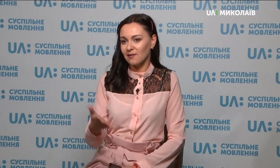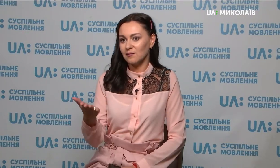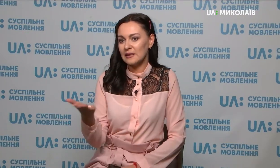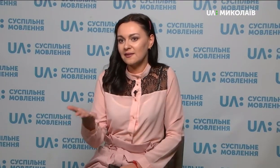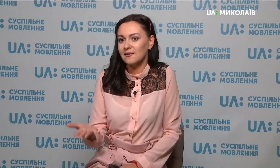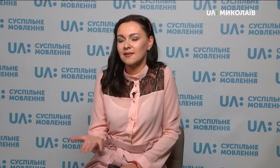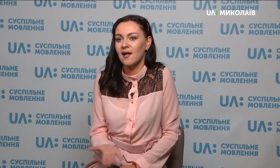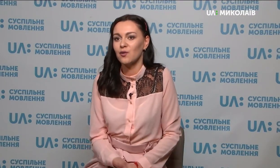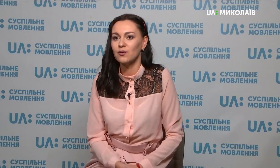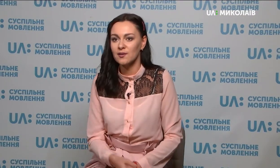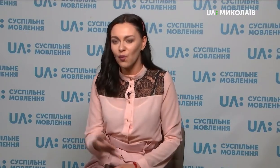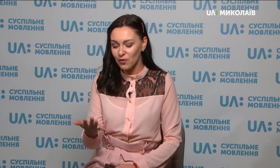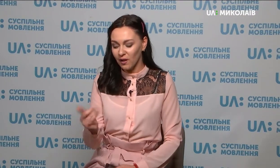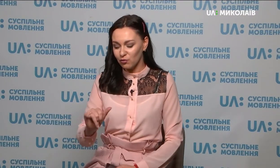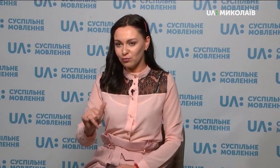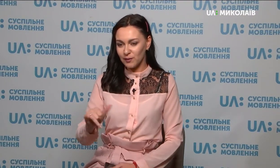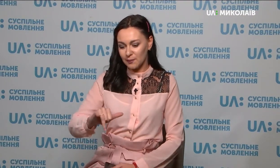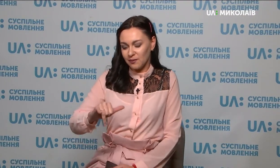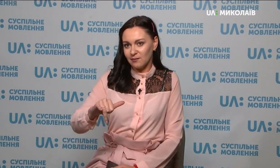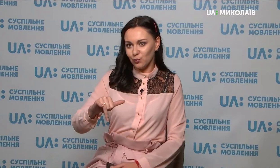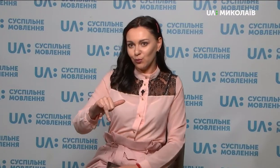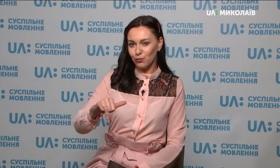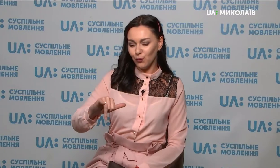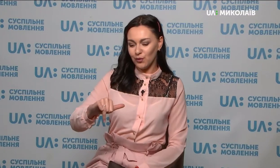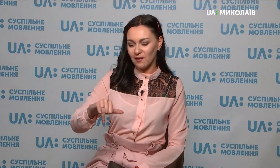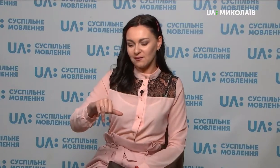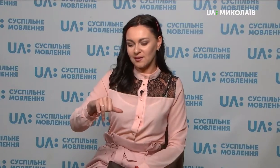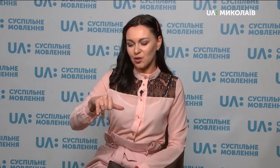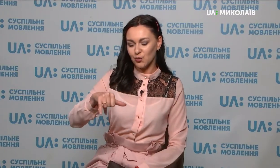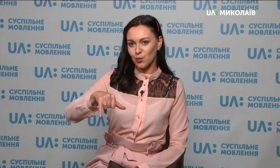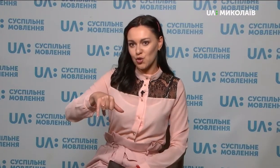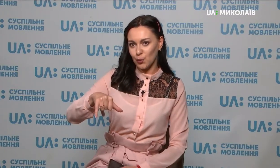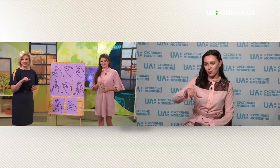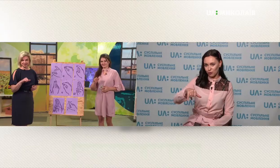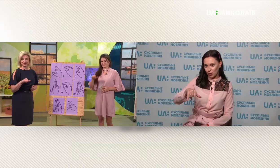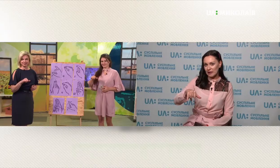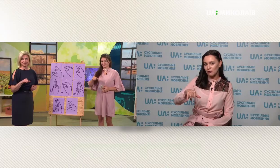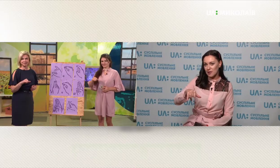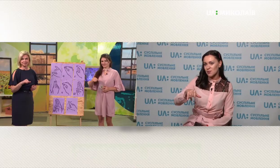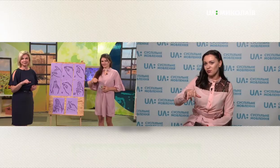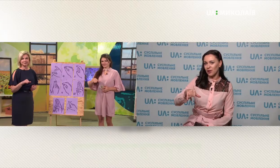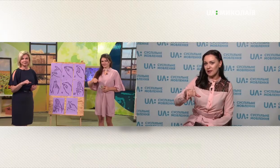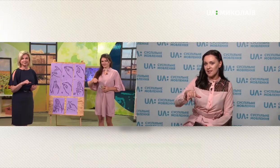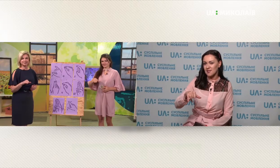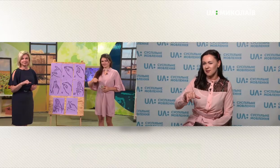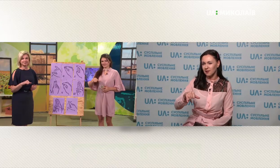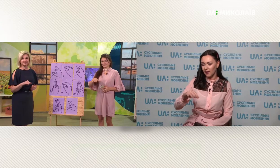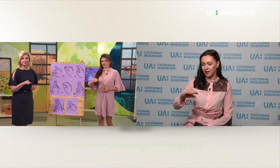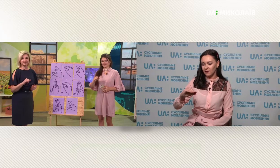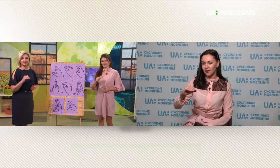не знаю основ, в принципі, букву У я зрештою зможу повторити, в принципі, вона нескладна. Далі